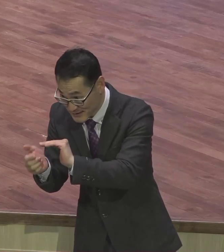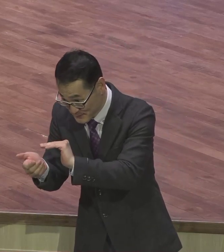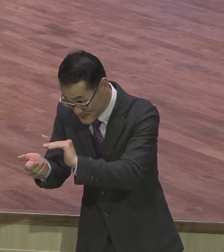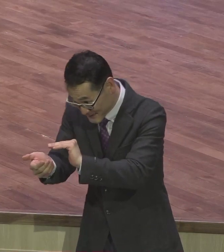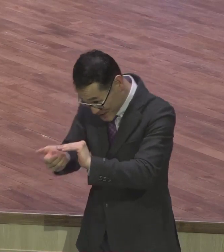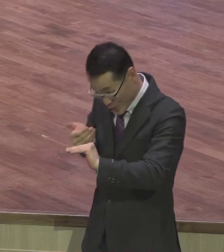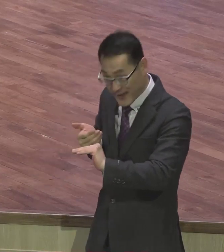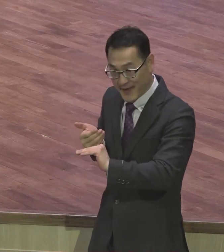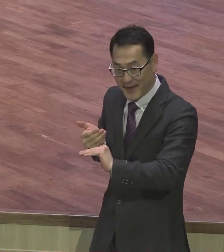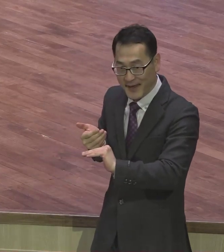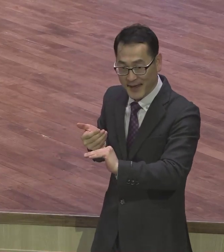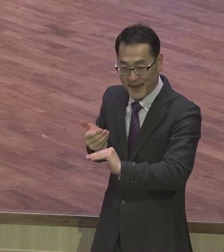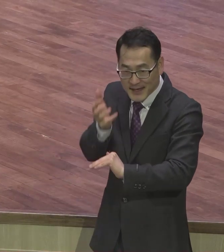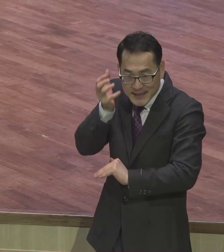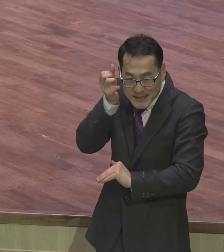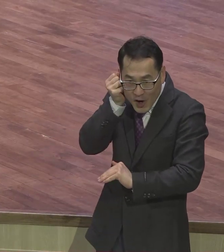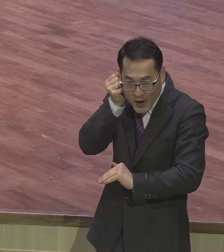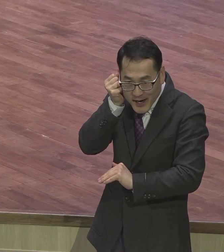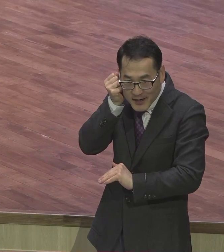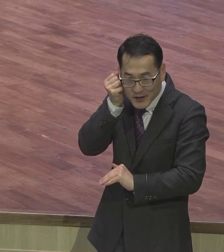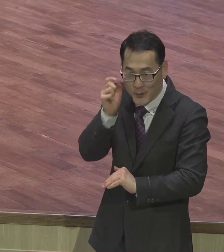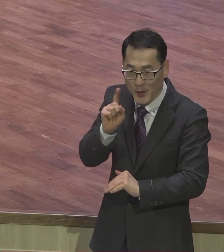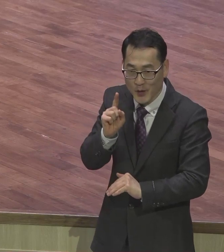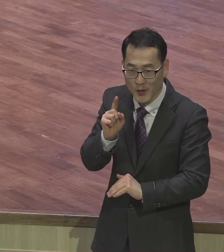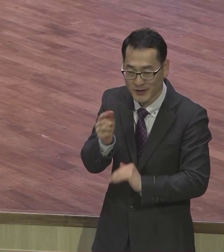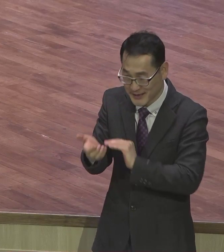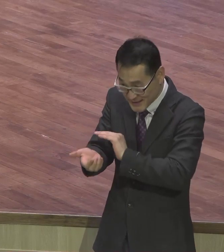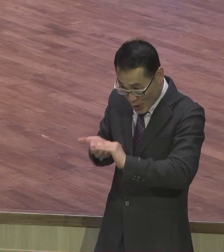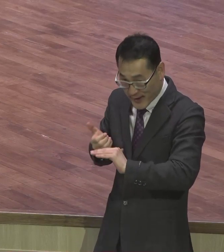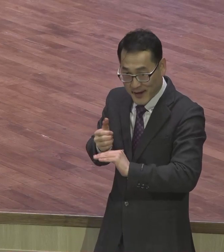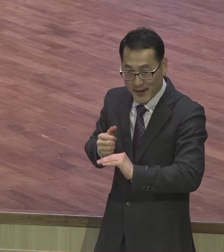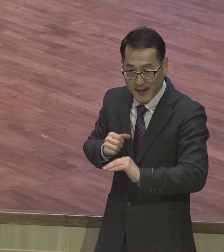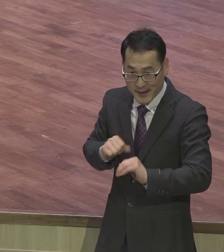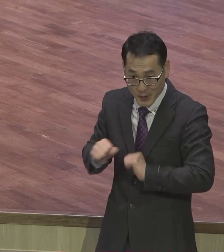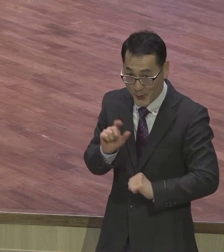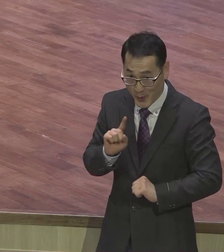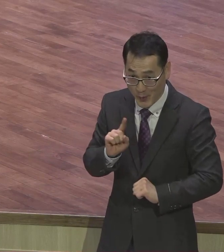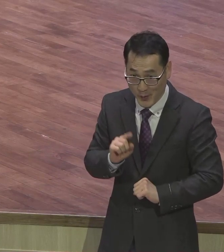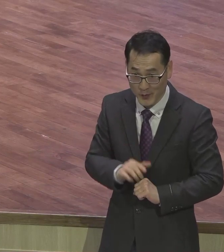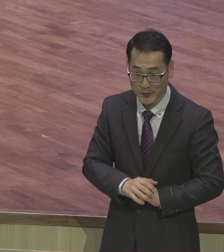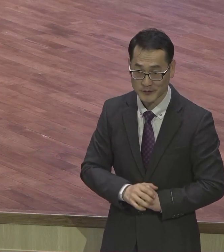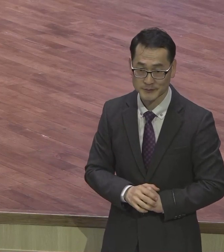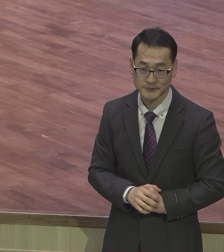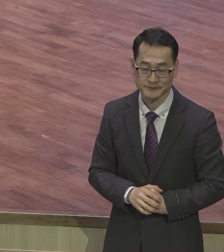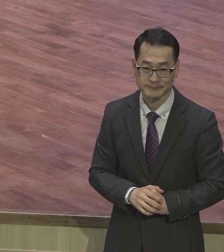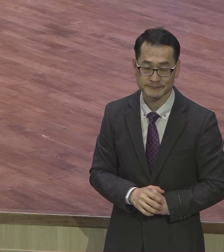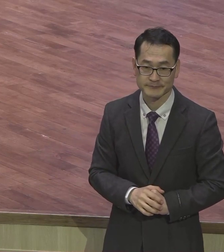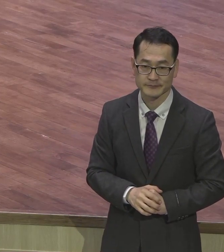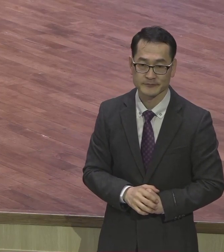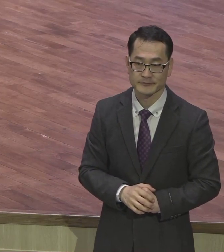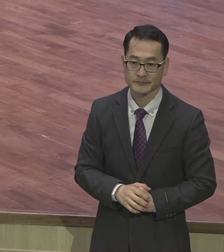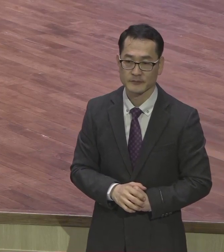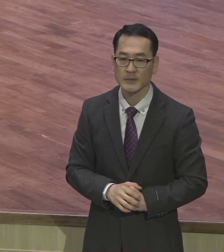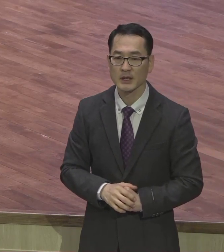단어가 있어요 그 단계가 있어요 단계가 뭐냐 그 구원의 단계에요 방금 말씀드린 것처럼